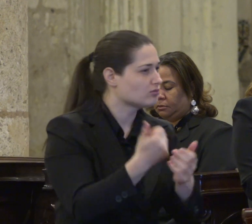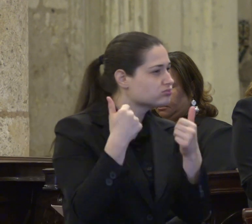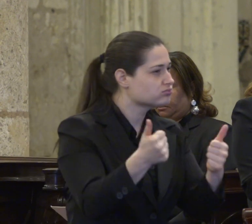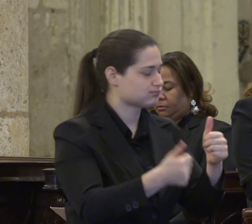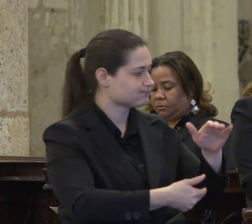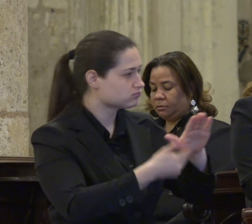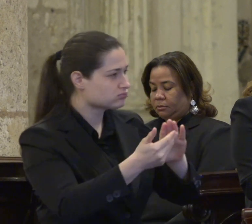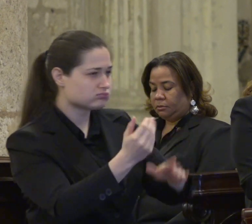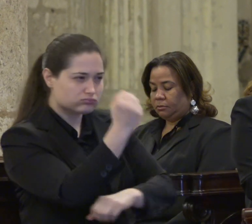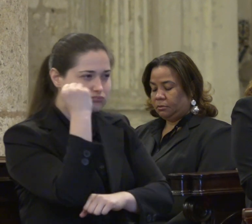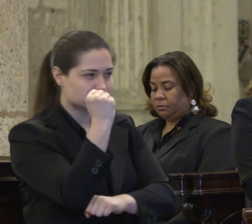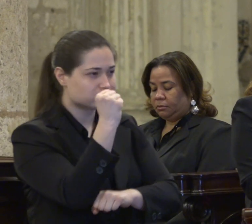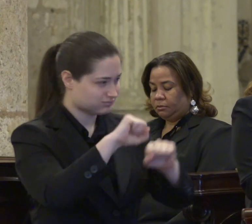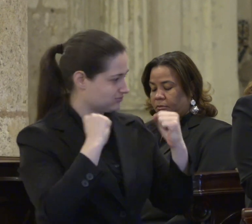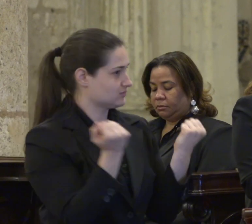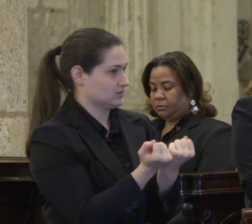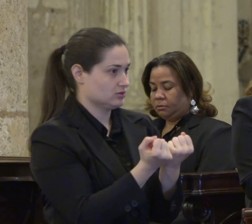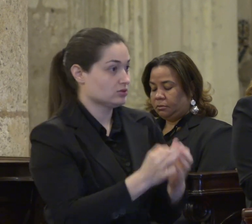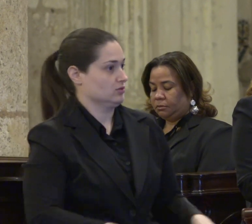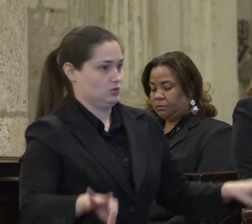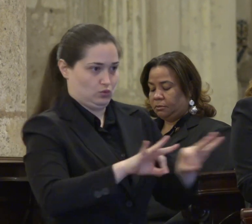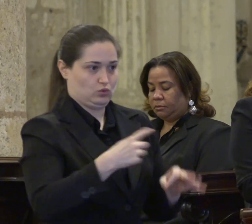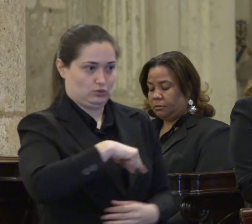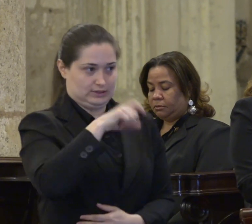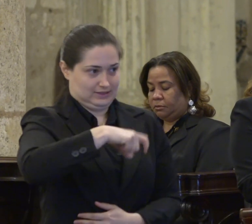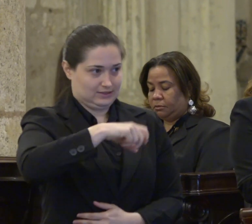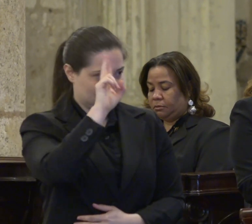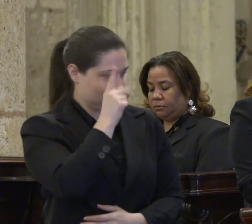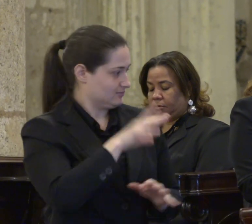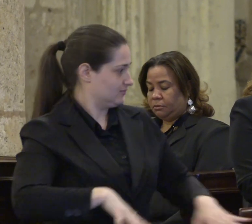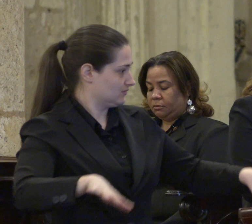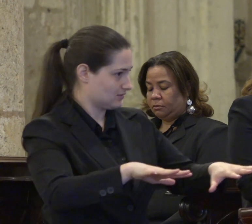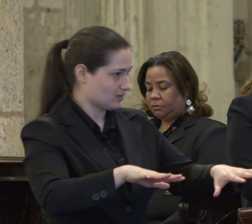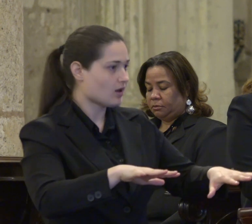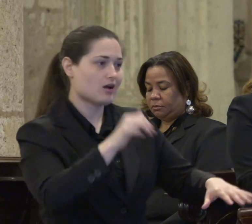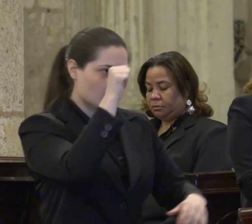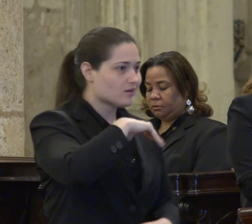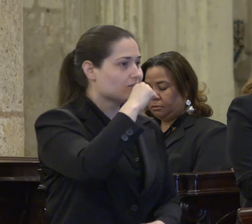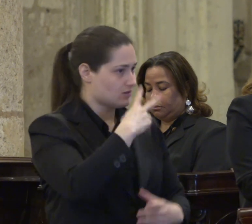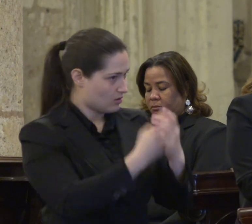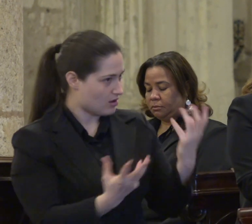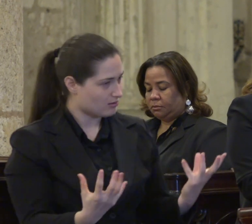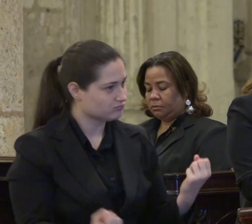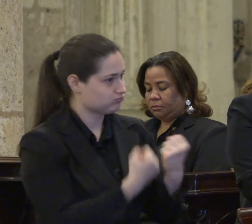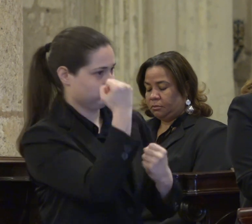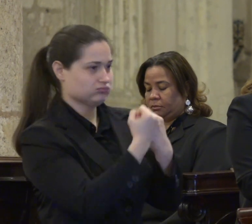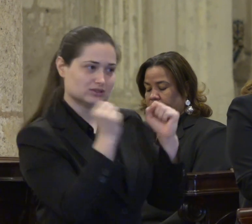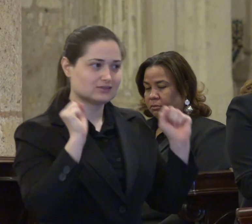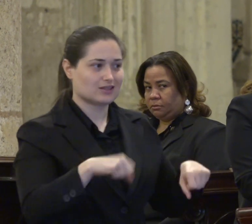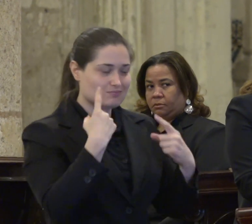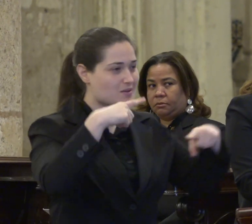que necesitamos y merecemos las dominicanas y los dominicanos. Reiteramos las gracias